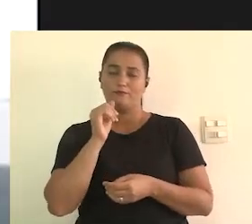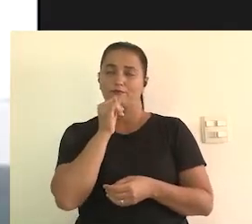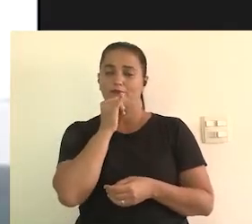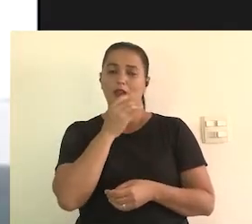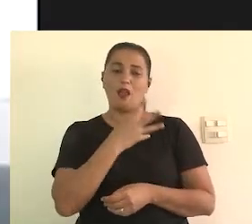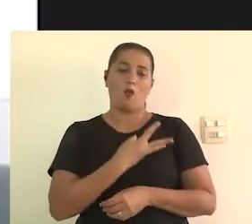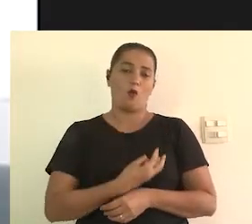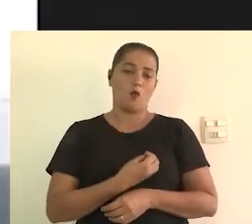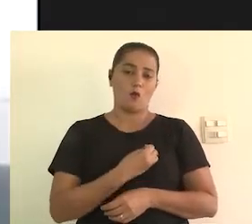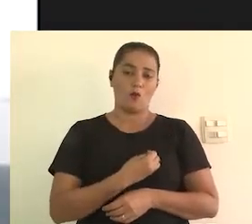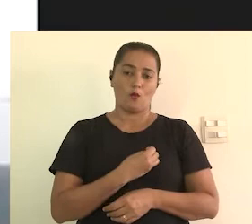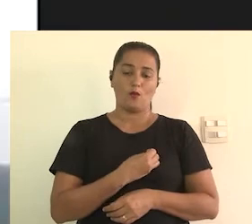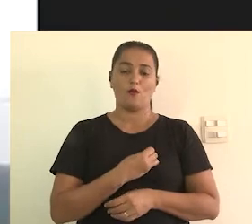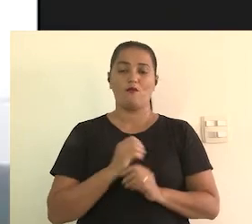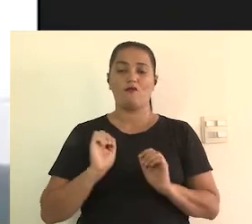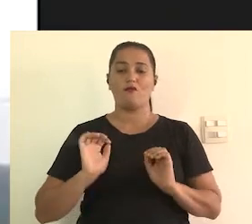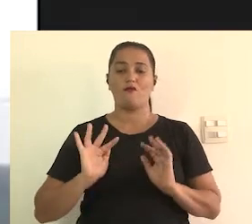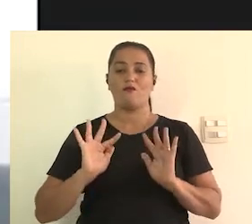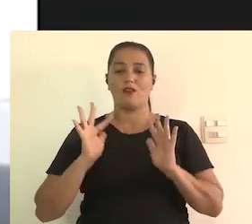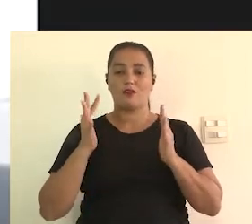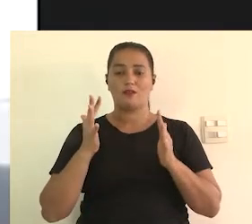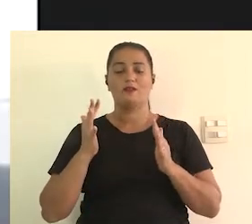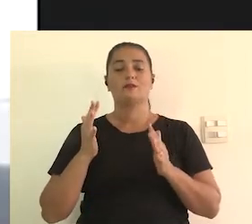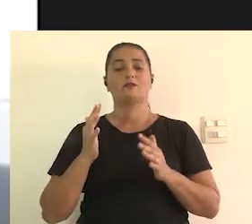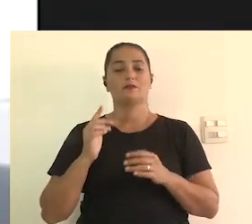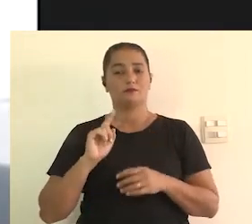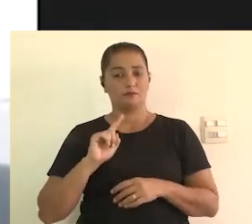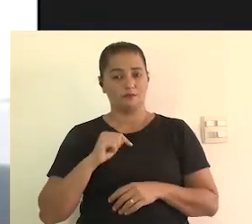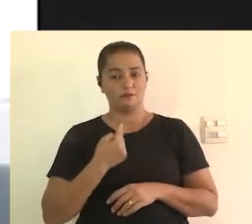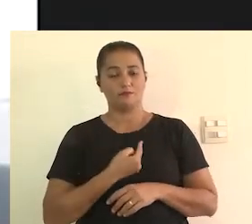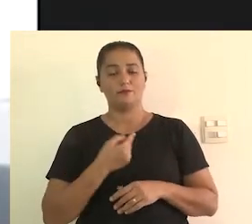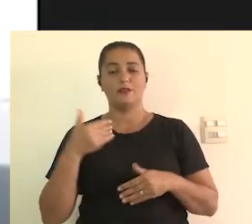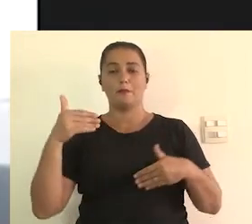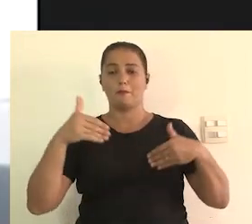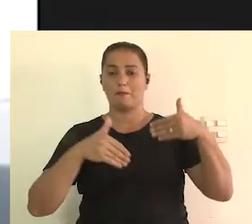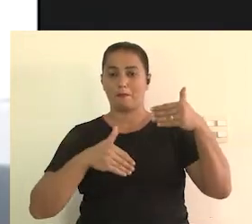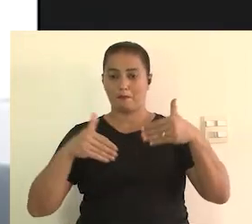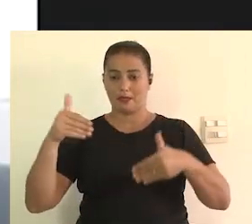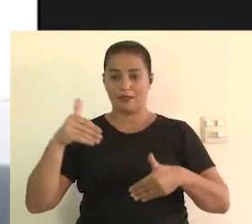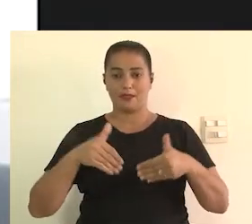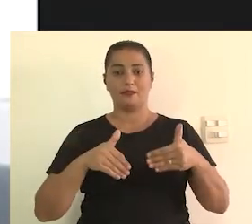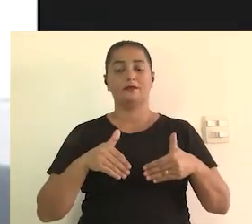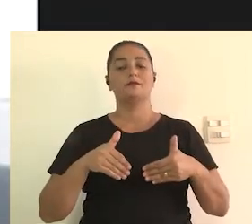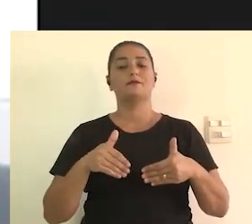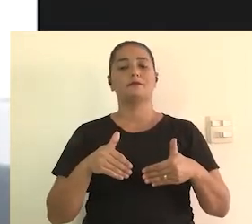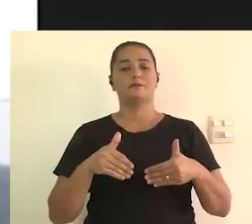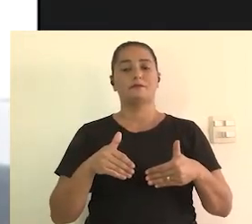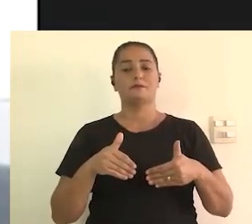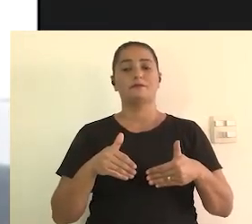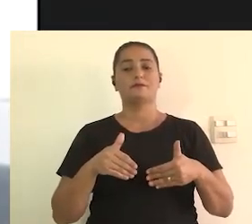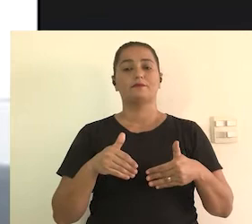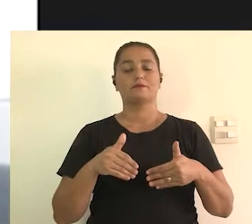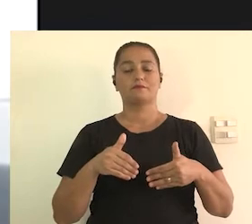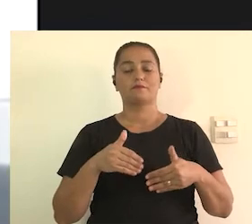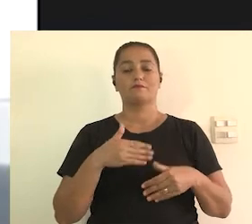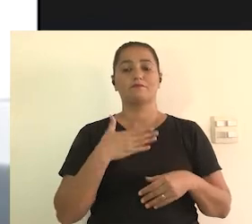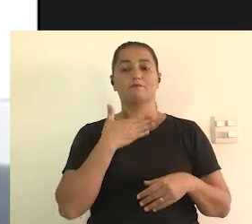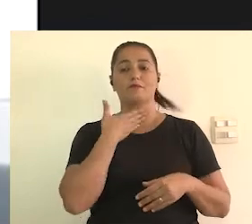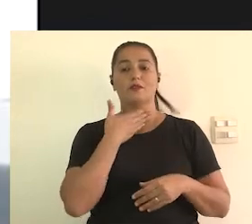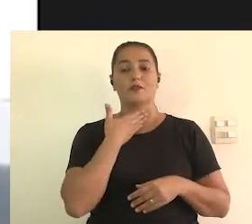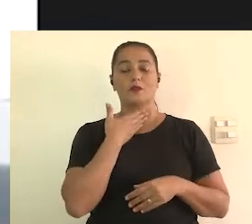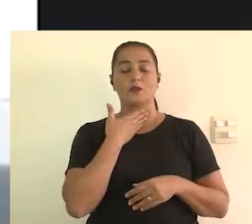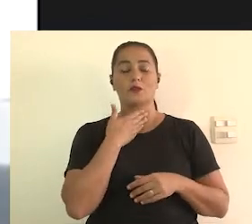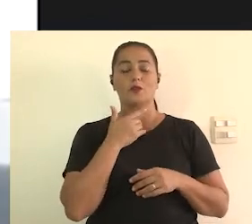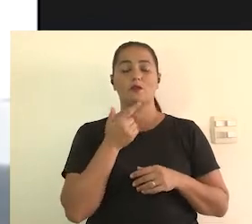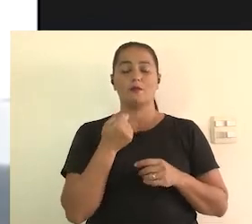ser disponibilizado para o usuário. Se for num evento ao vivo, por exemplo, como o festival, que nós estamos